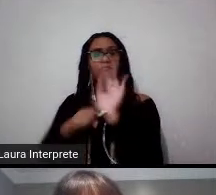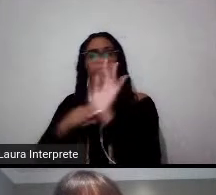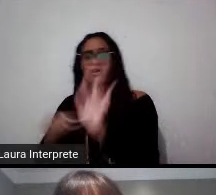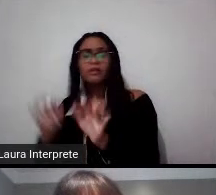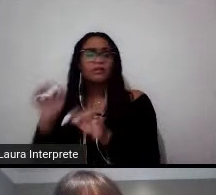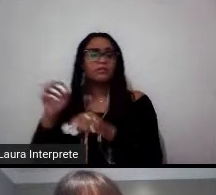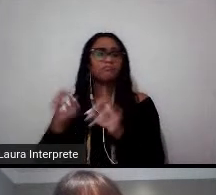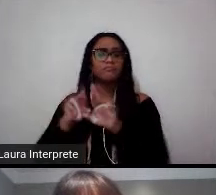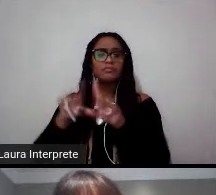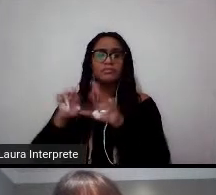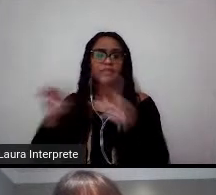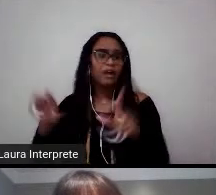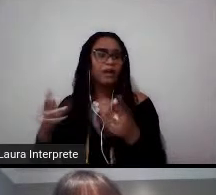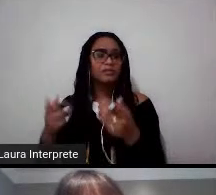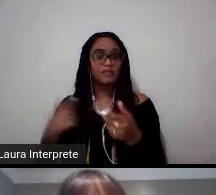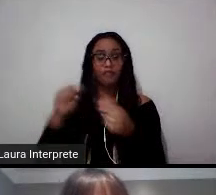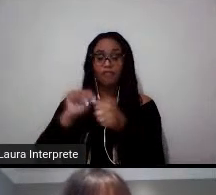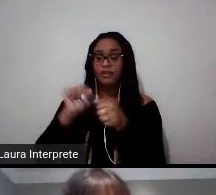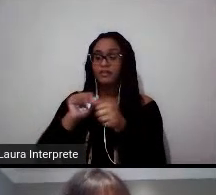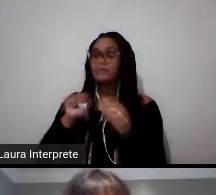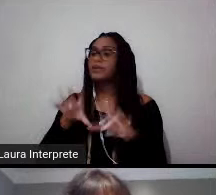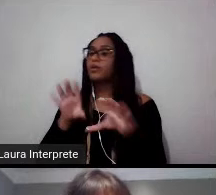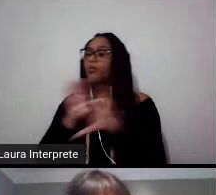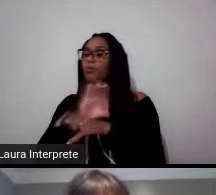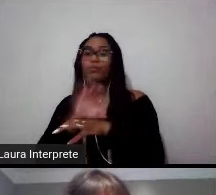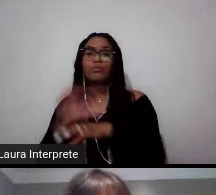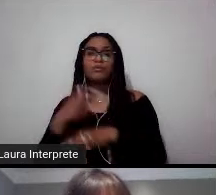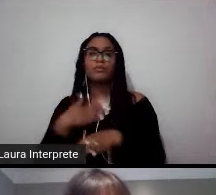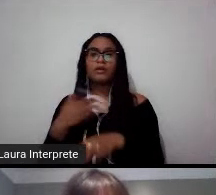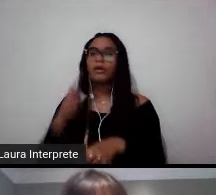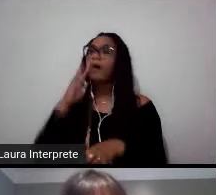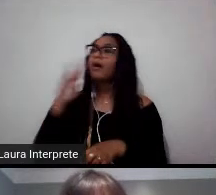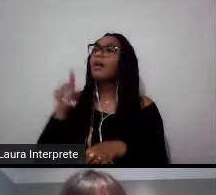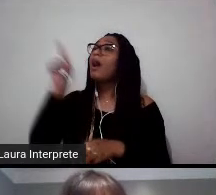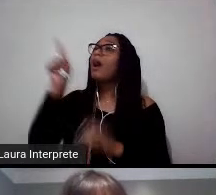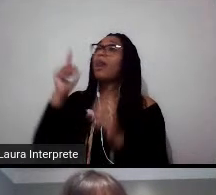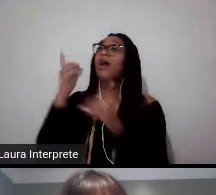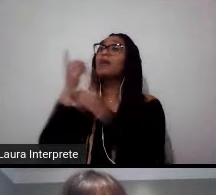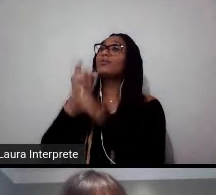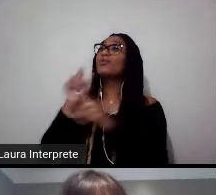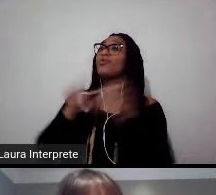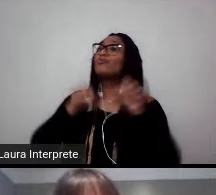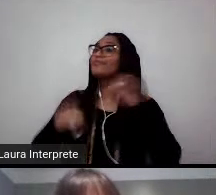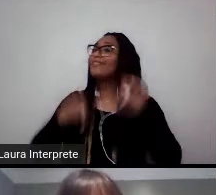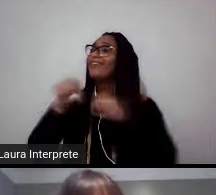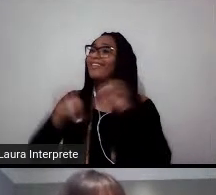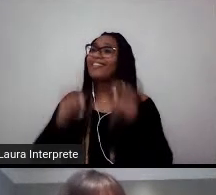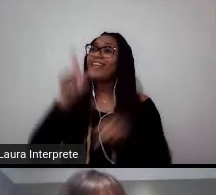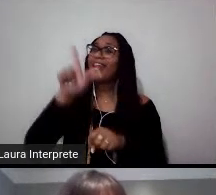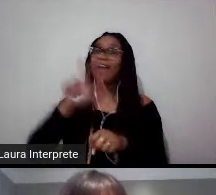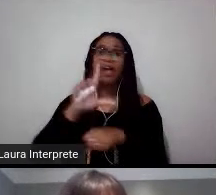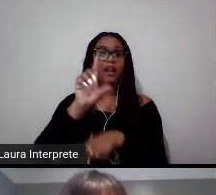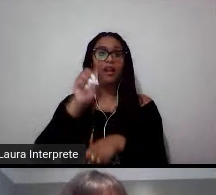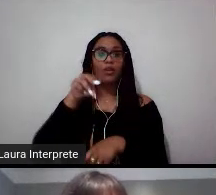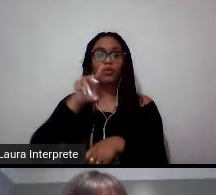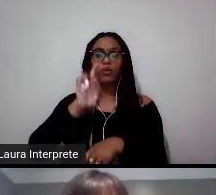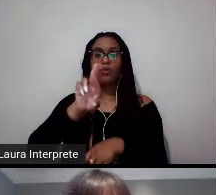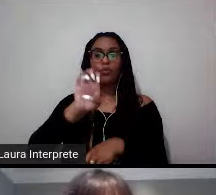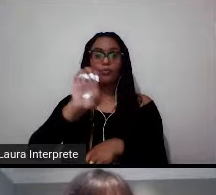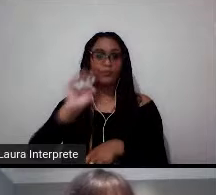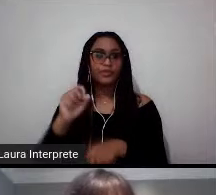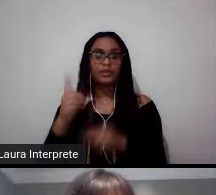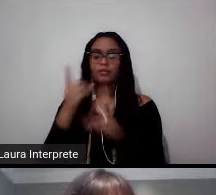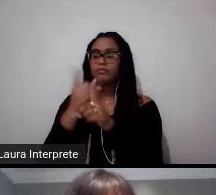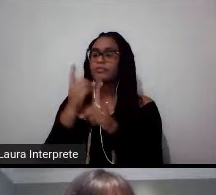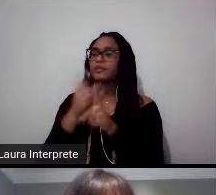jornalismo esportivo, estava tendo um evento de ciclismo lá no Velódromo de Londres, que recebeu as competições de ciclismo